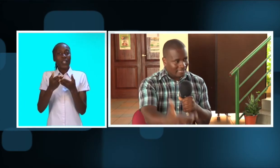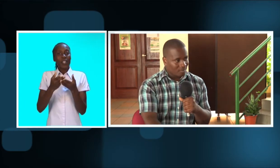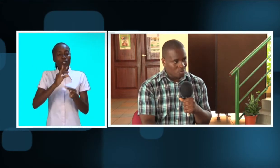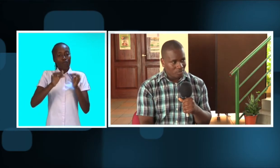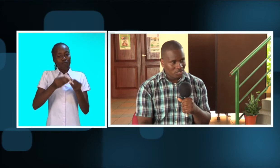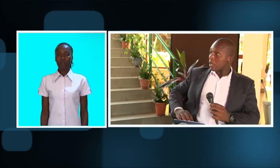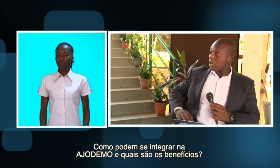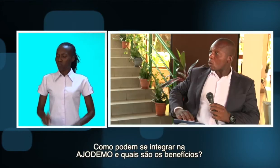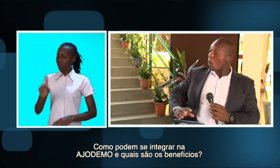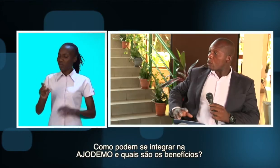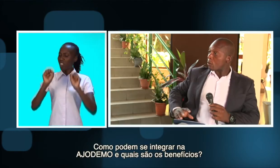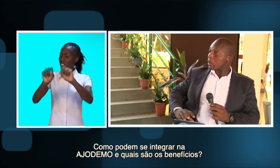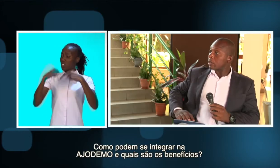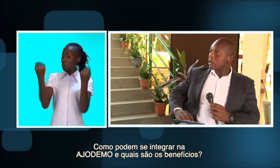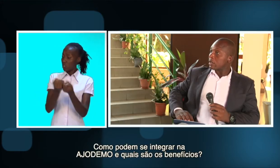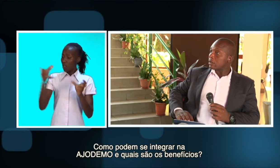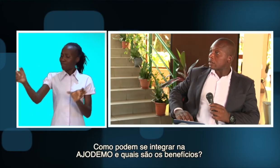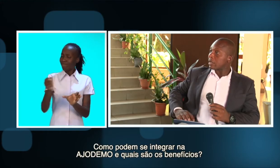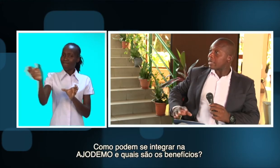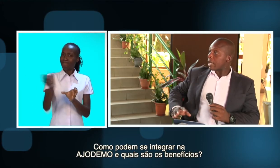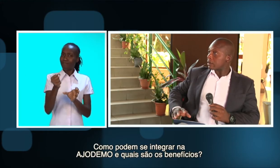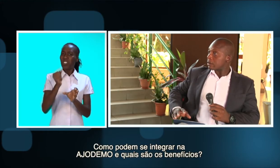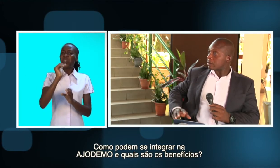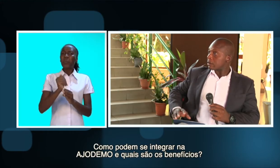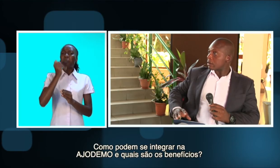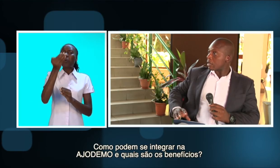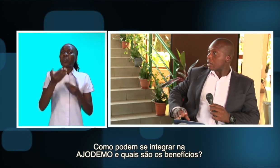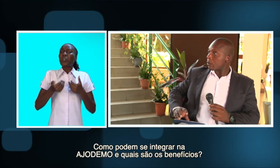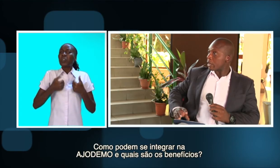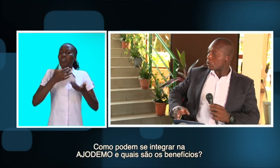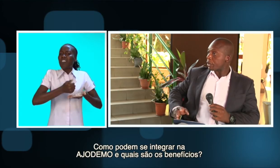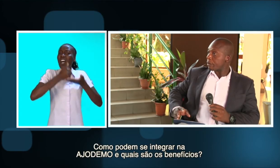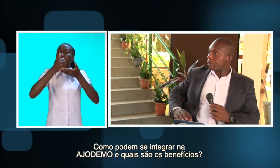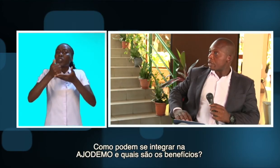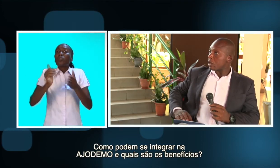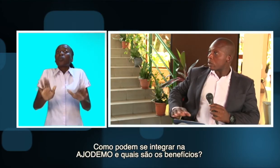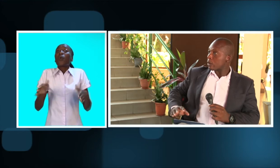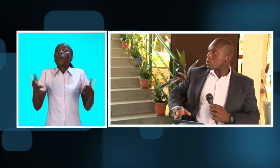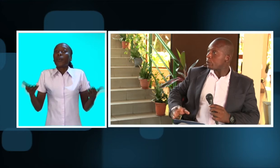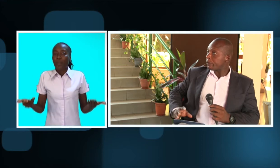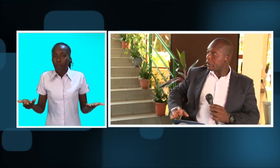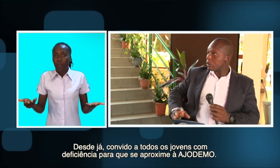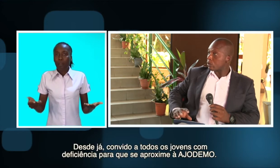atribuímos... E como pode se integrar para a Ajudemo? E quais são os benefícios?